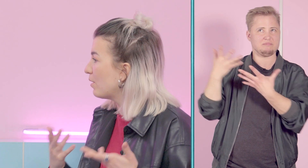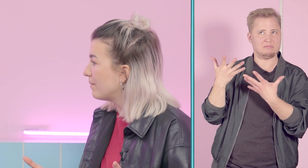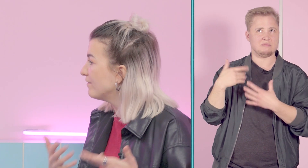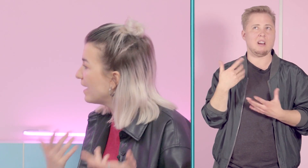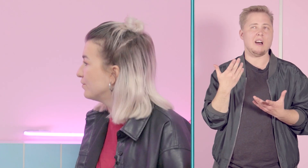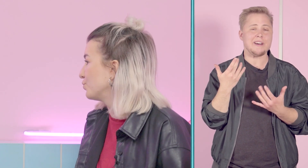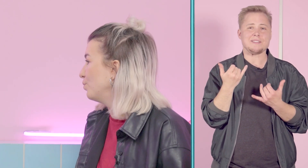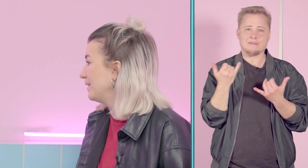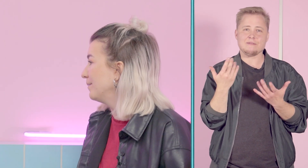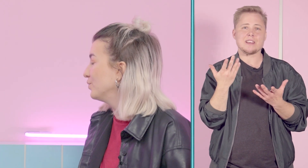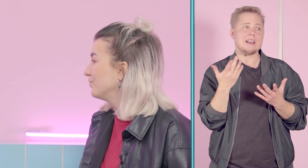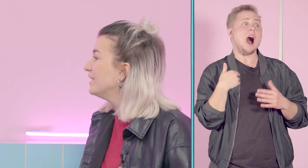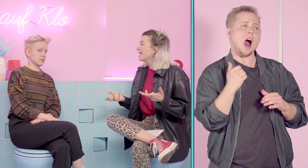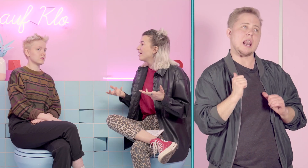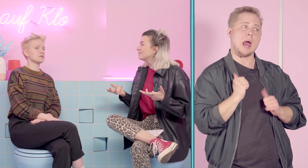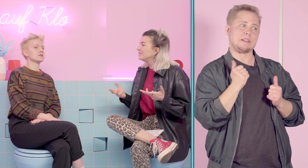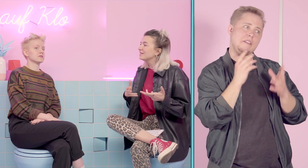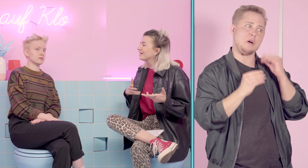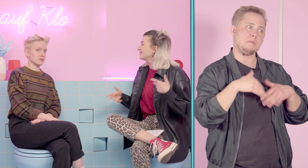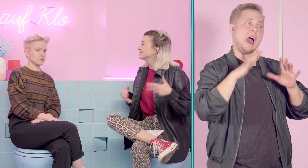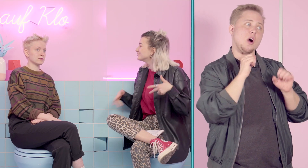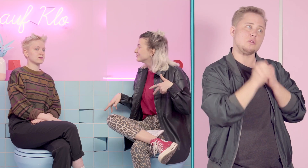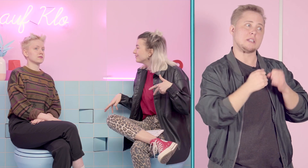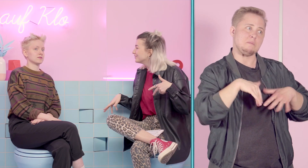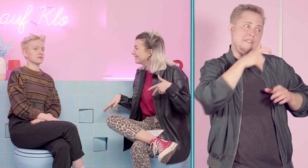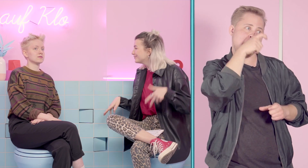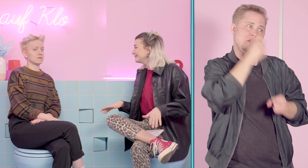auch mehr Verantwortung übernehmen irgendwie. Wie reagierst du auf so ein Argument?